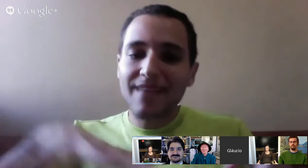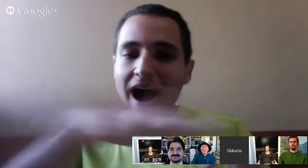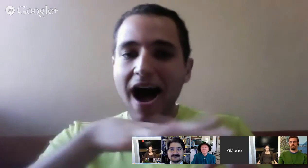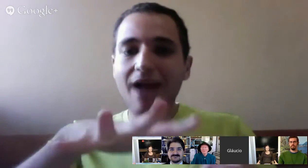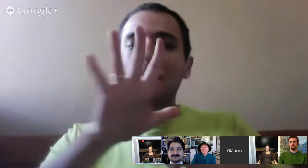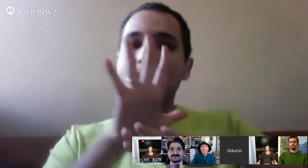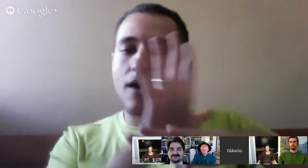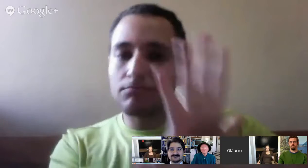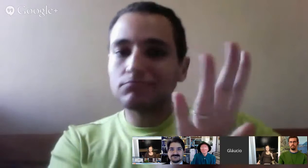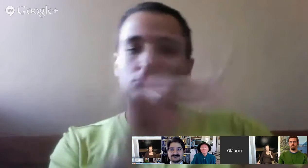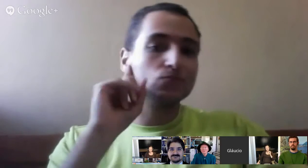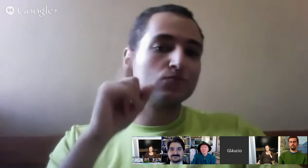de Brasília.